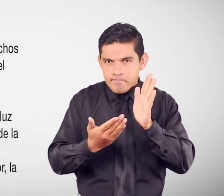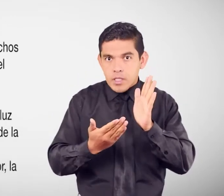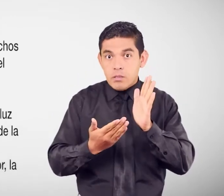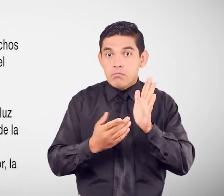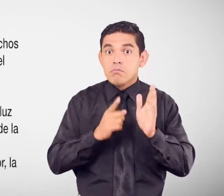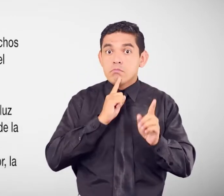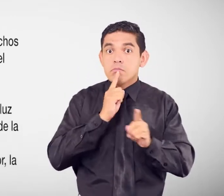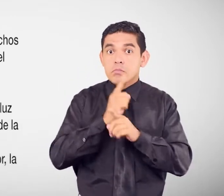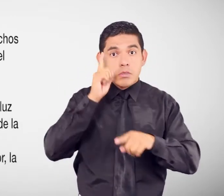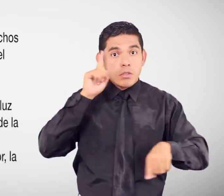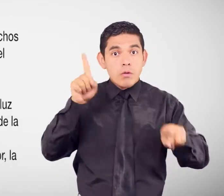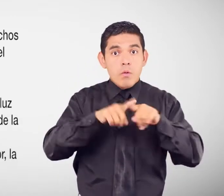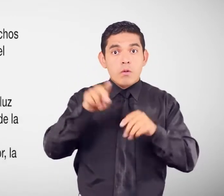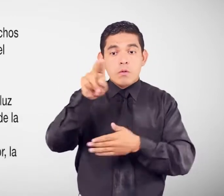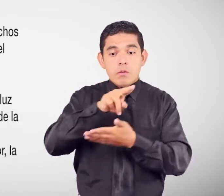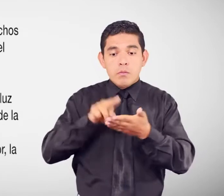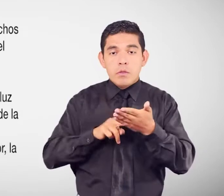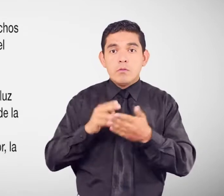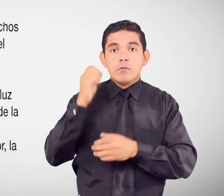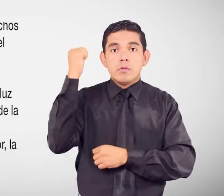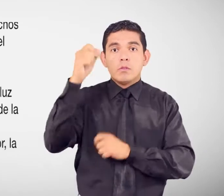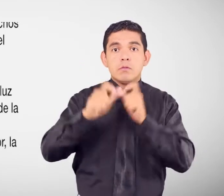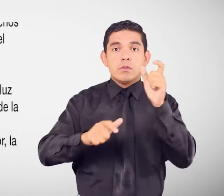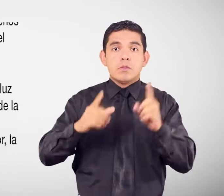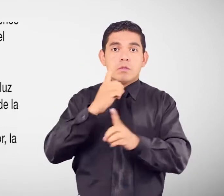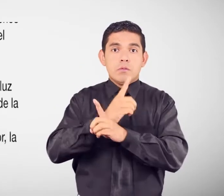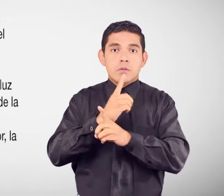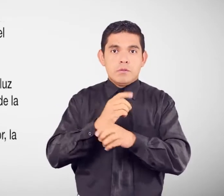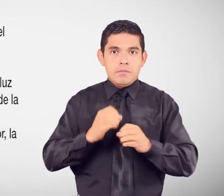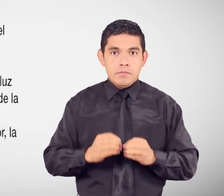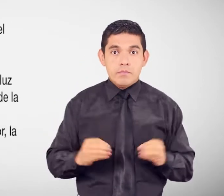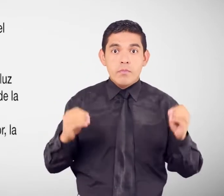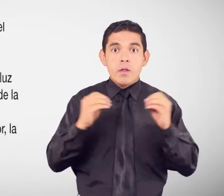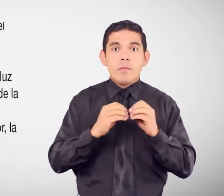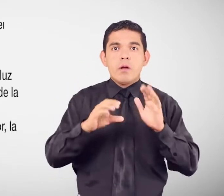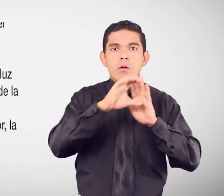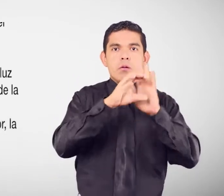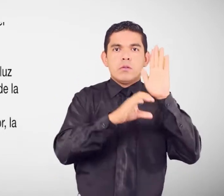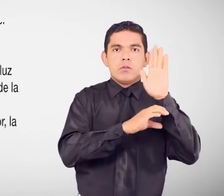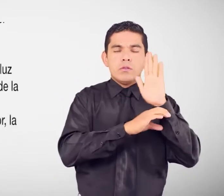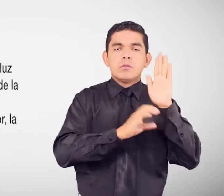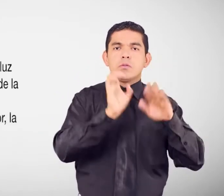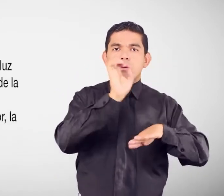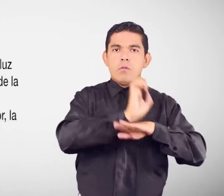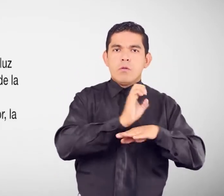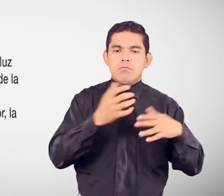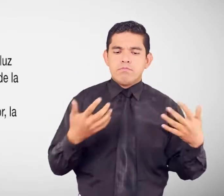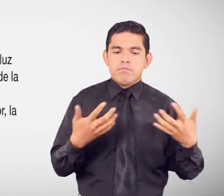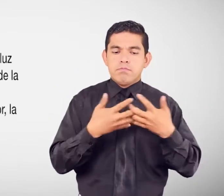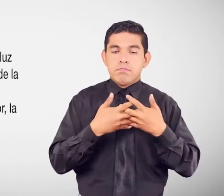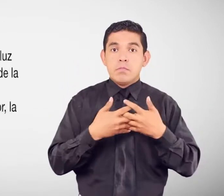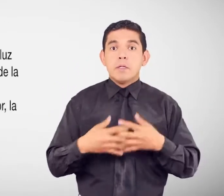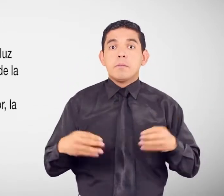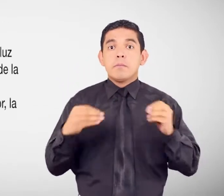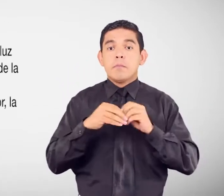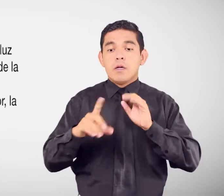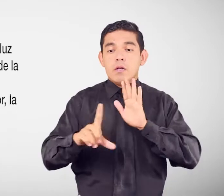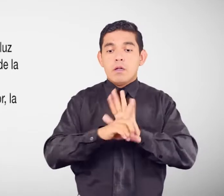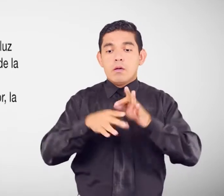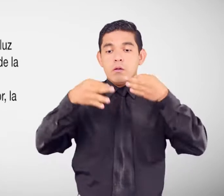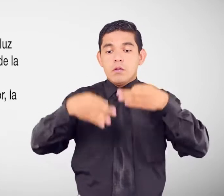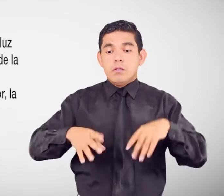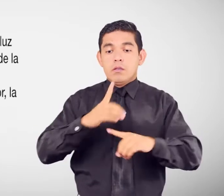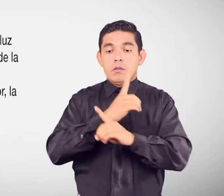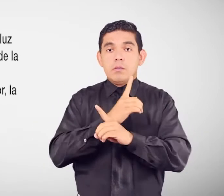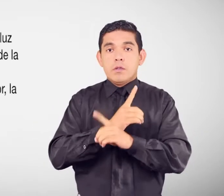luz de la Convención sobre los Derechos de las Personas con Discapacidad, la Constitución de la República del Ecuador, la Ley Orgánica de